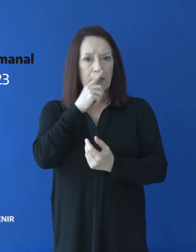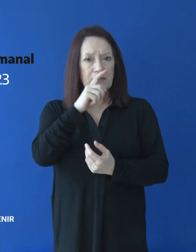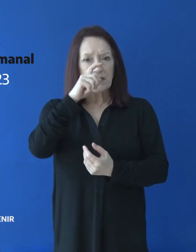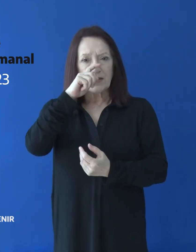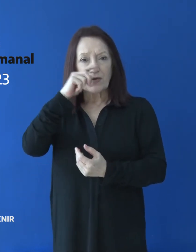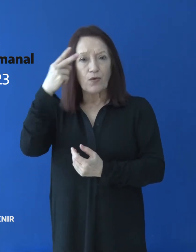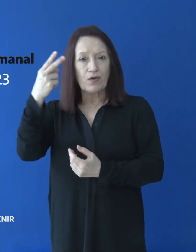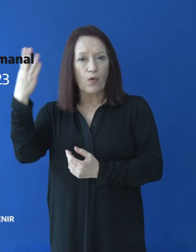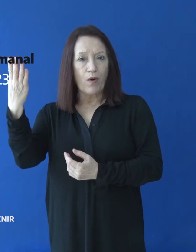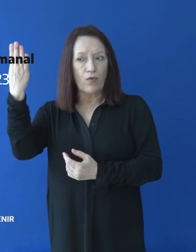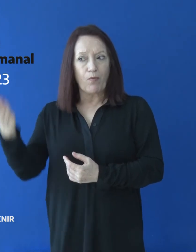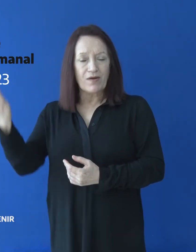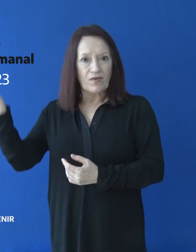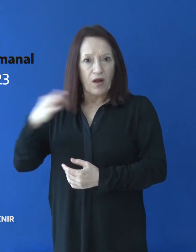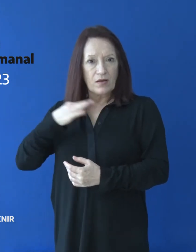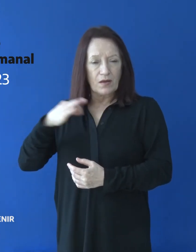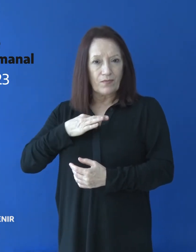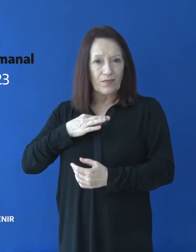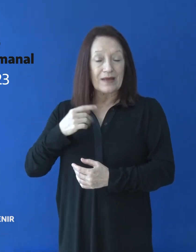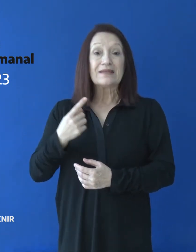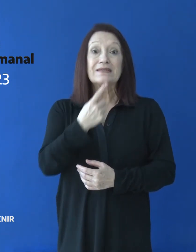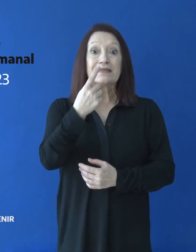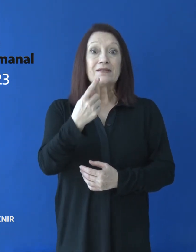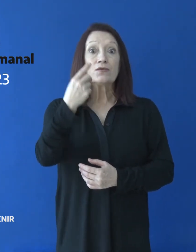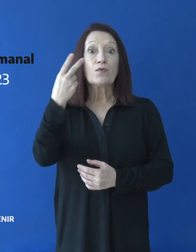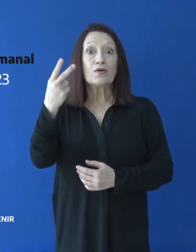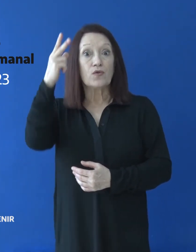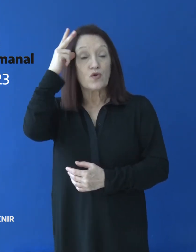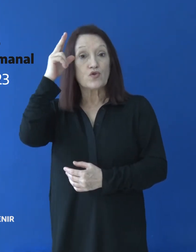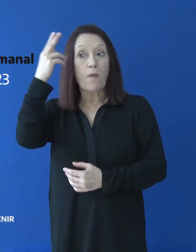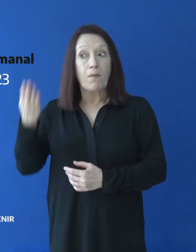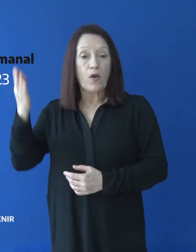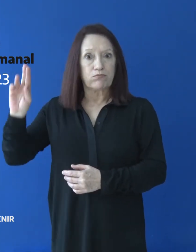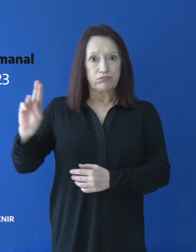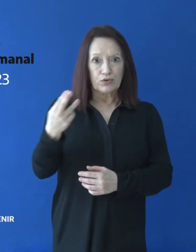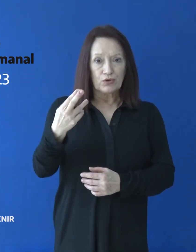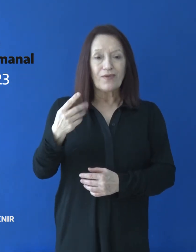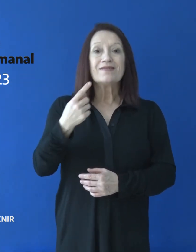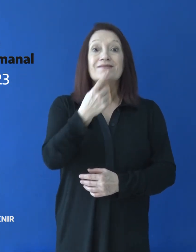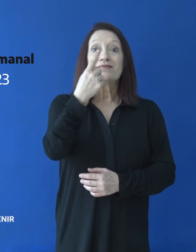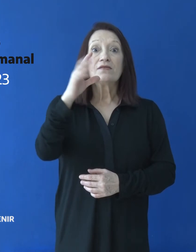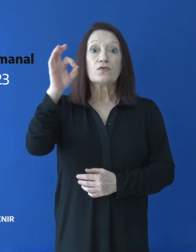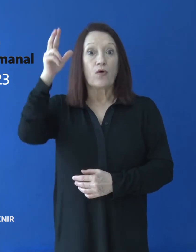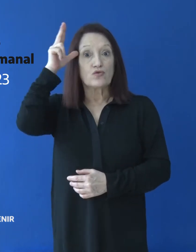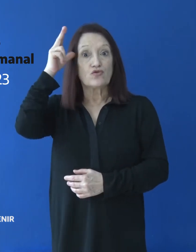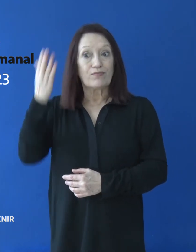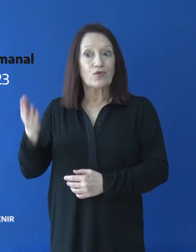.724 casos activos y 121 fallecieron. 108 Río Gallegos,